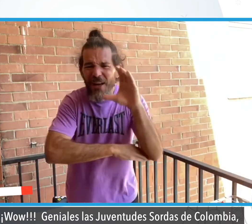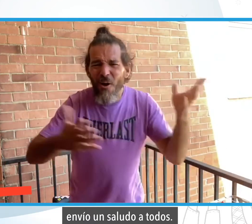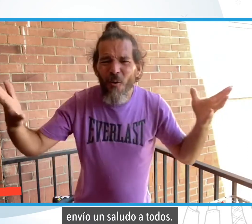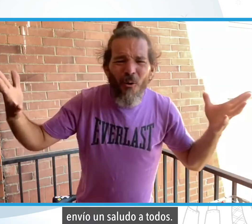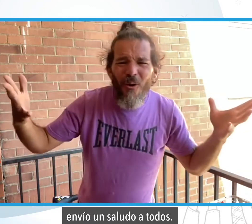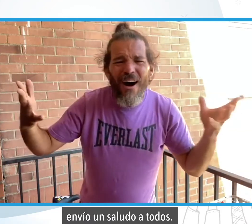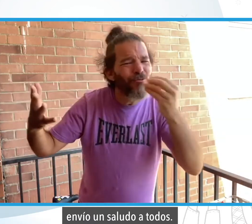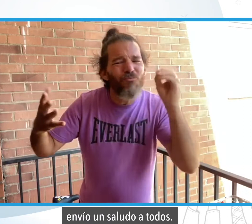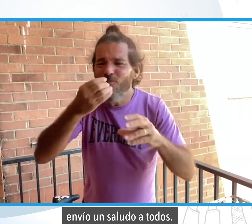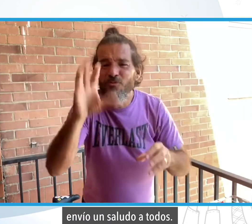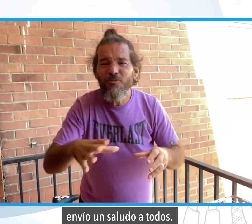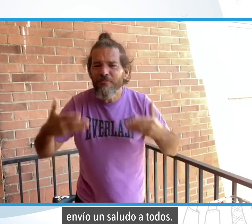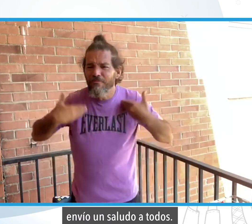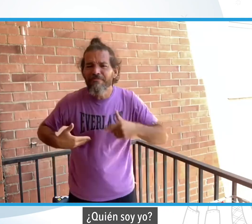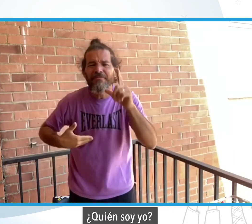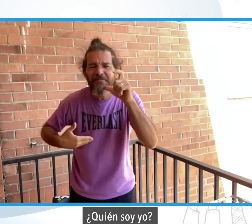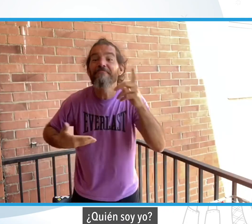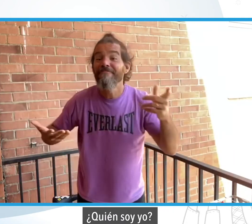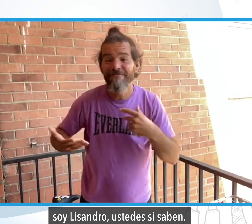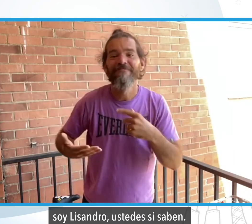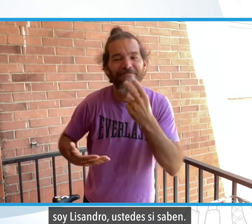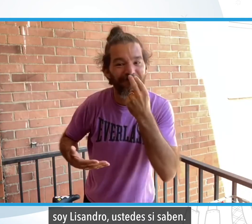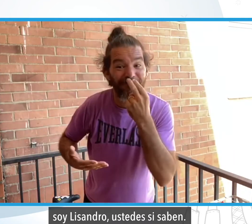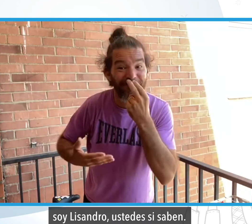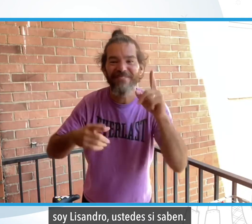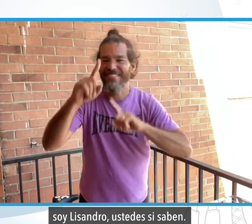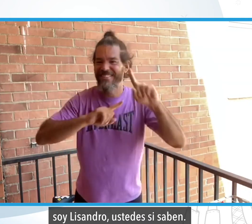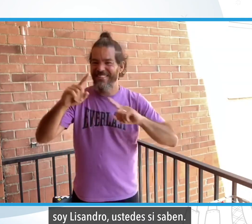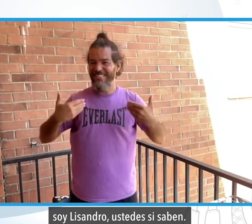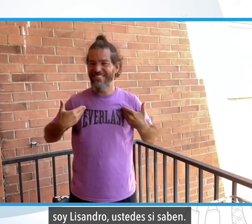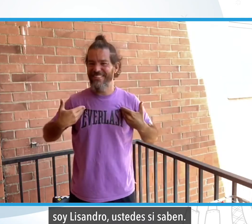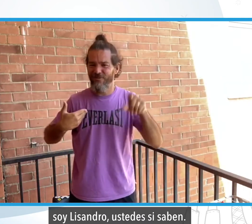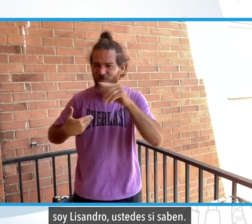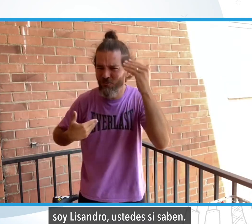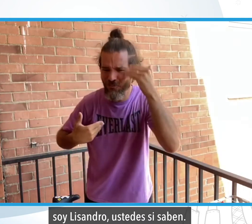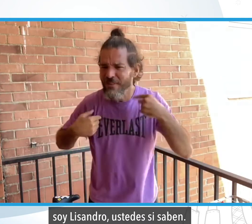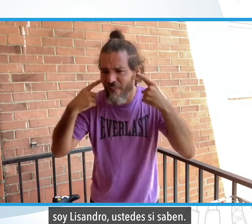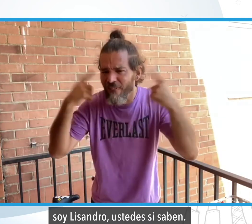Envío un saludo para todos. ¿Quién soy yo? Soy Lisandro. Ustedes sí saben.